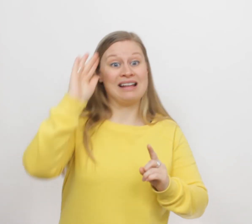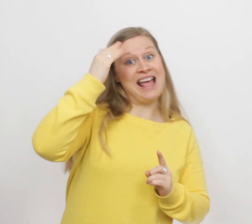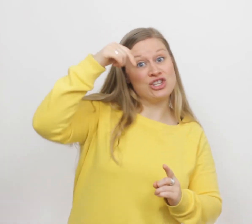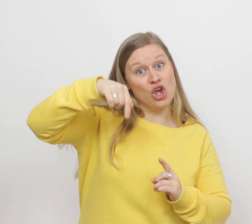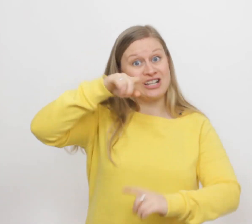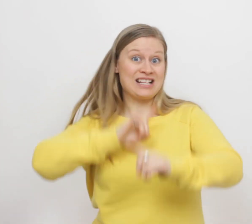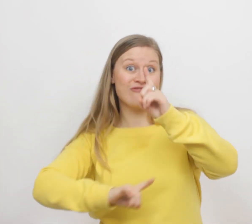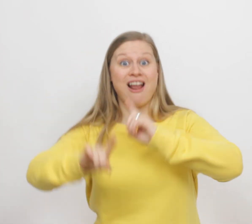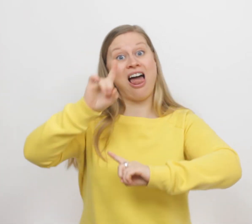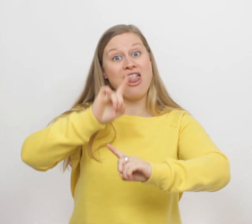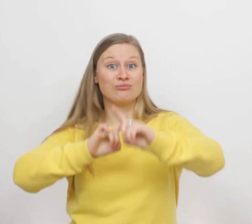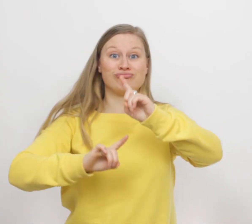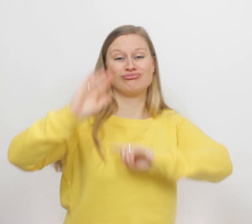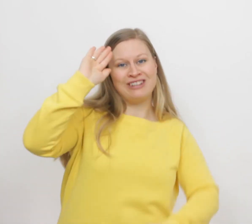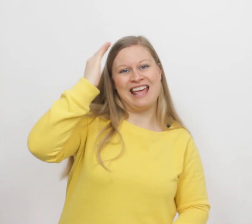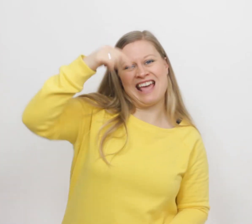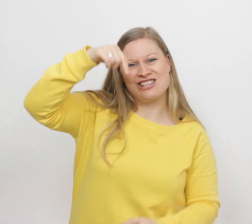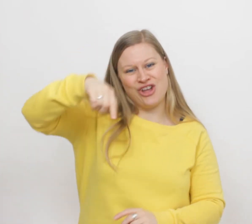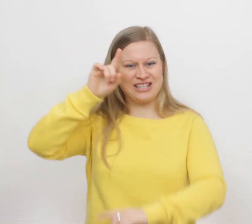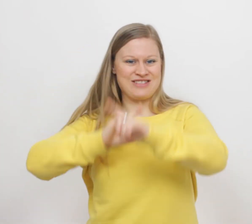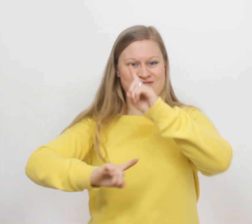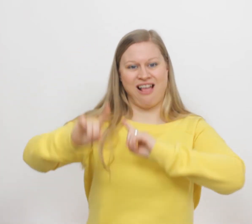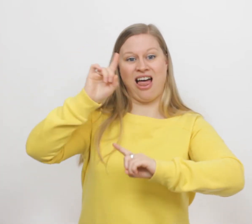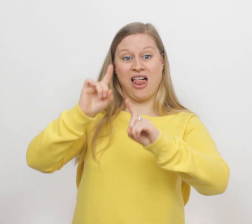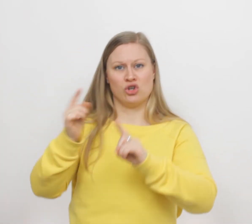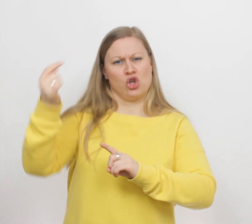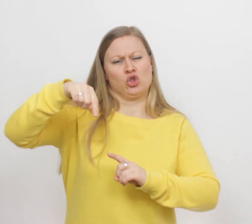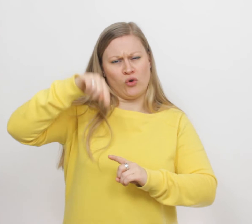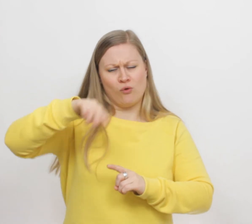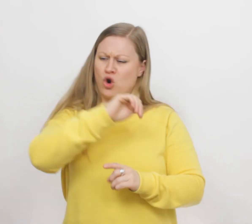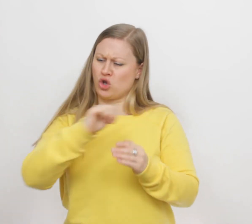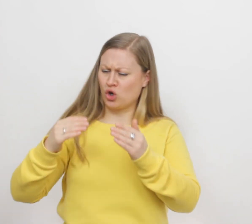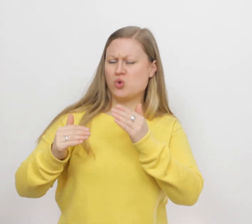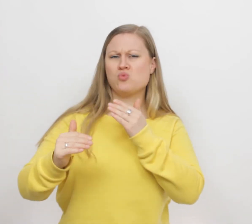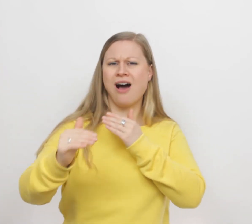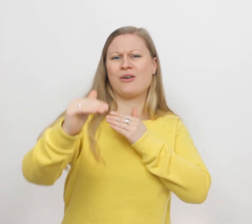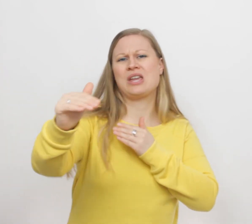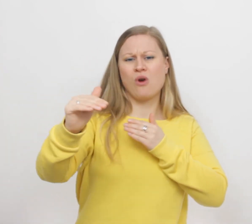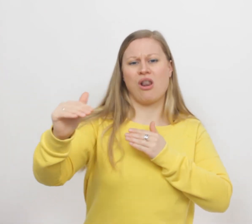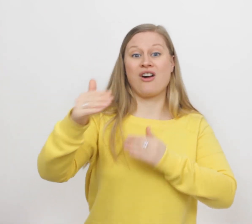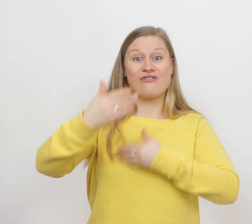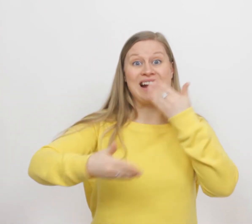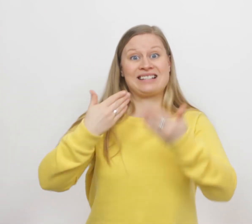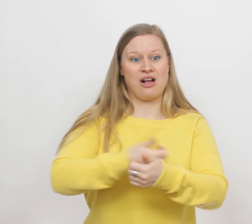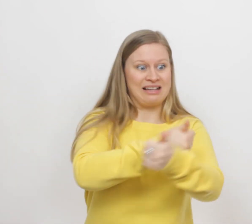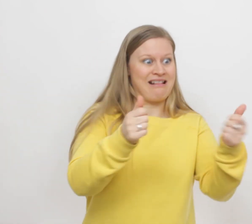Ken je dit verhaal? Ken je dit verhaal? Zo wordt het nu al eeuwenlang verteld in